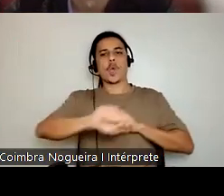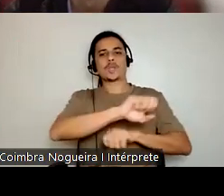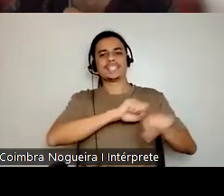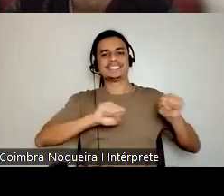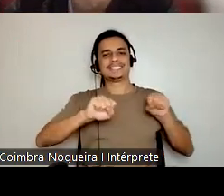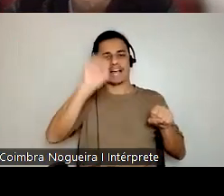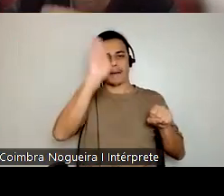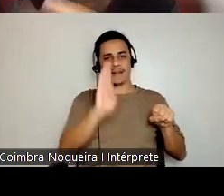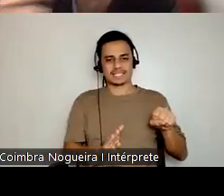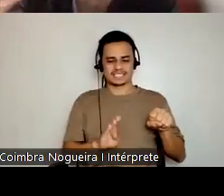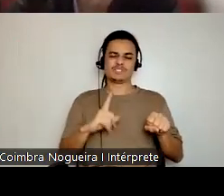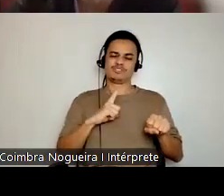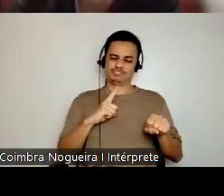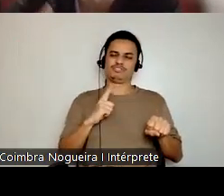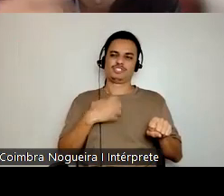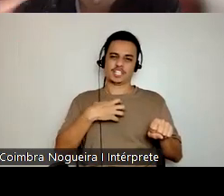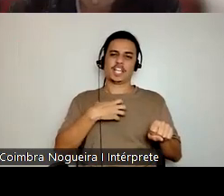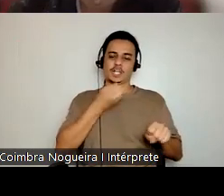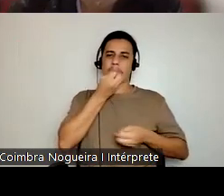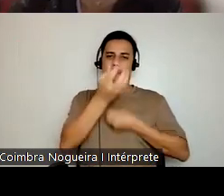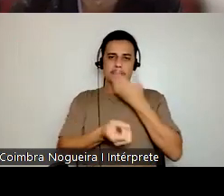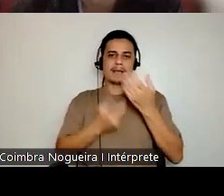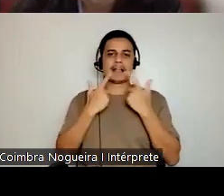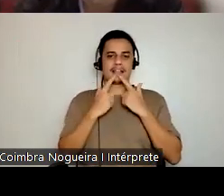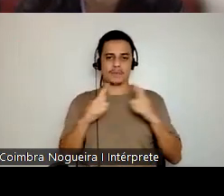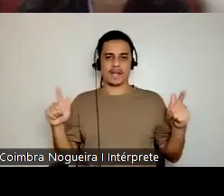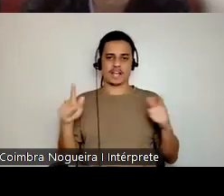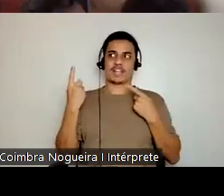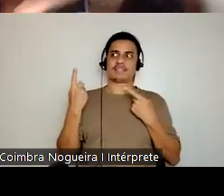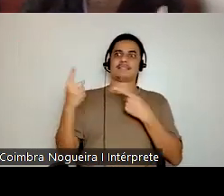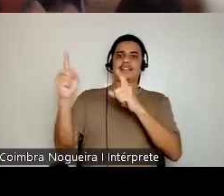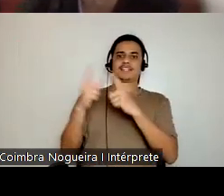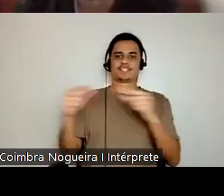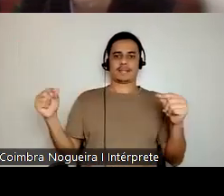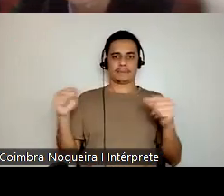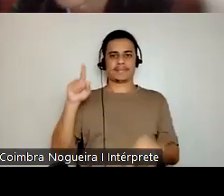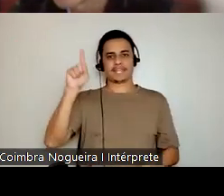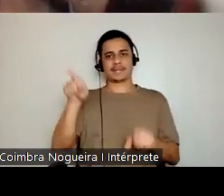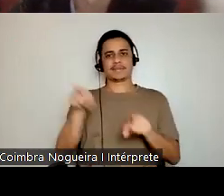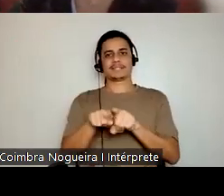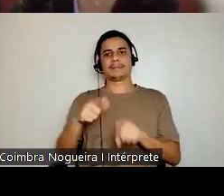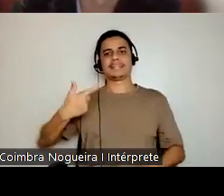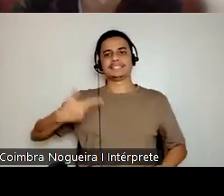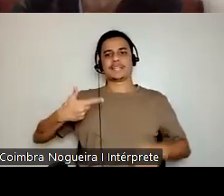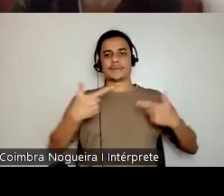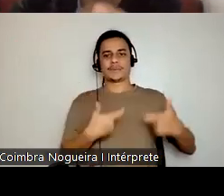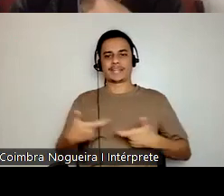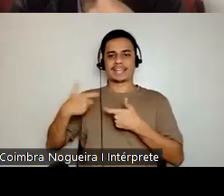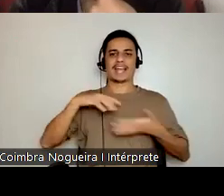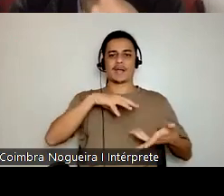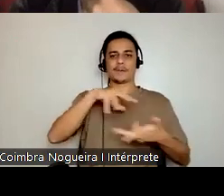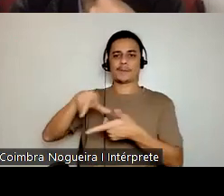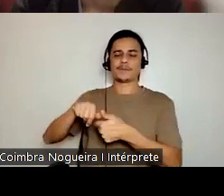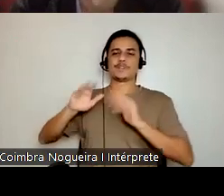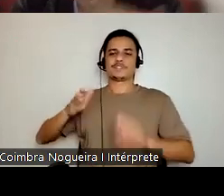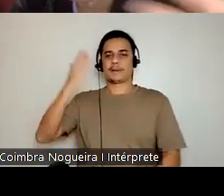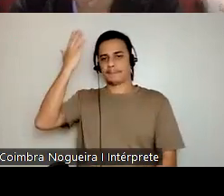linguagem e aí o ataque japonesa per harbor a Segunda Guerra Mundial teria provado que